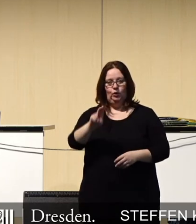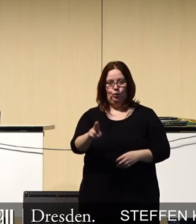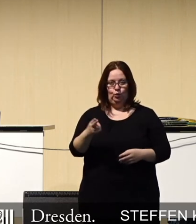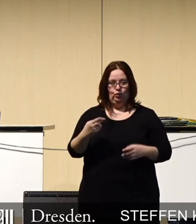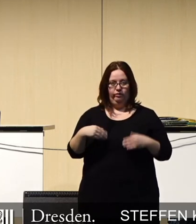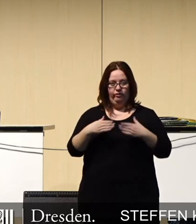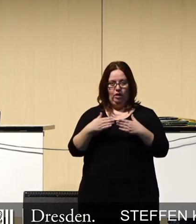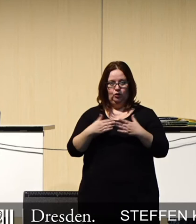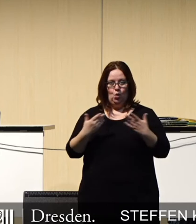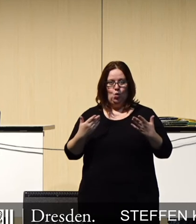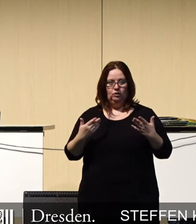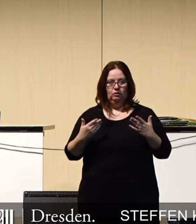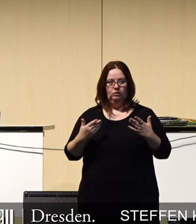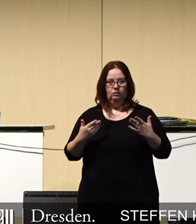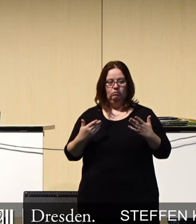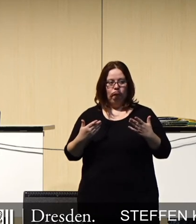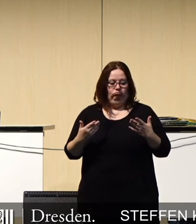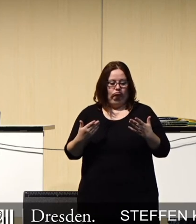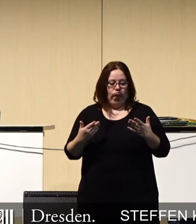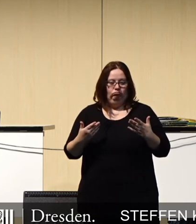gibt es